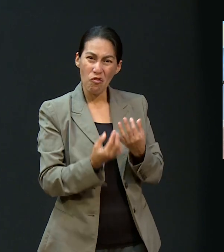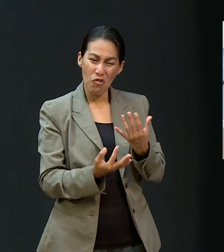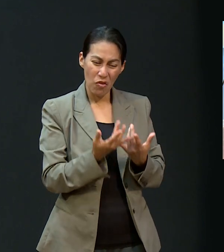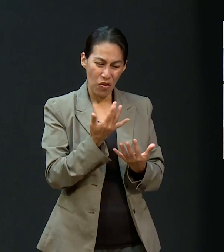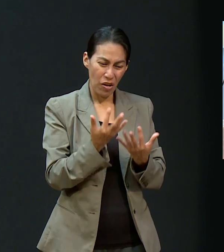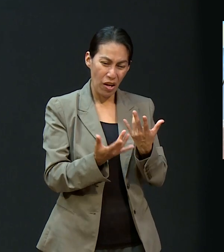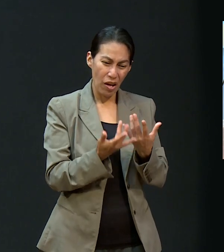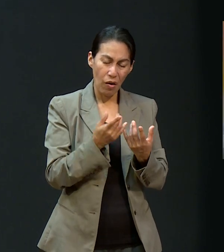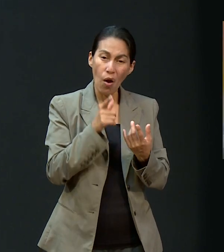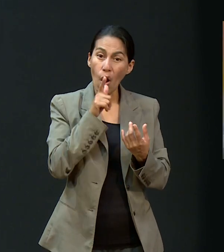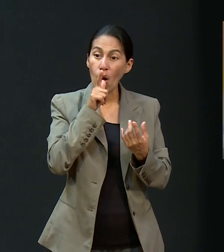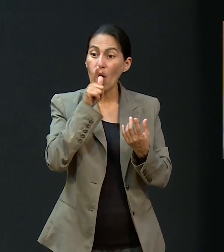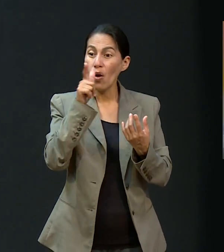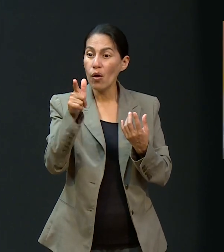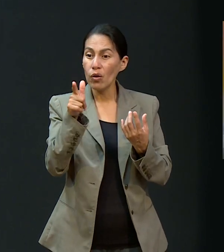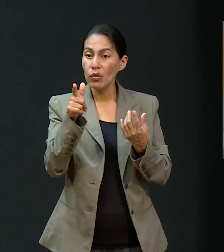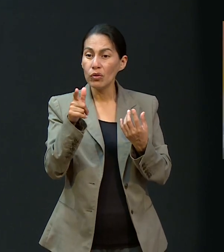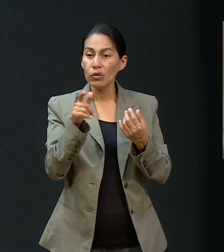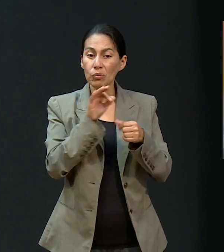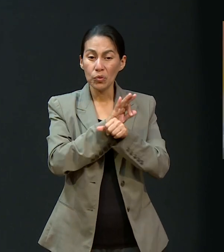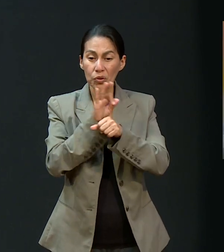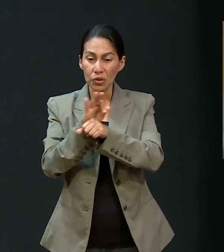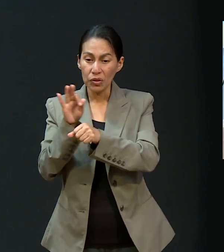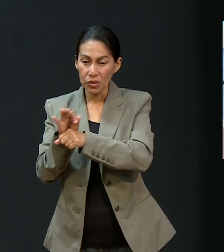que les iluminaba y los protegía de animales.